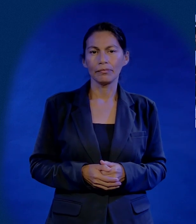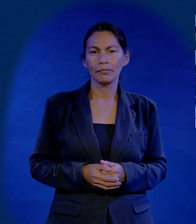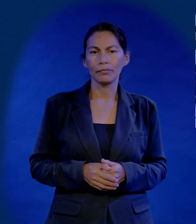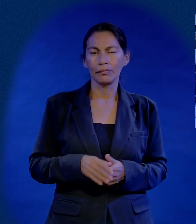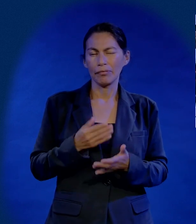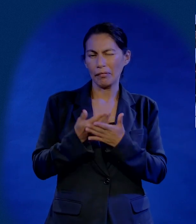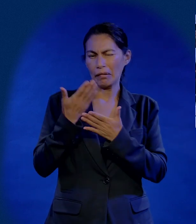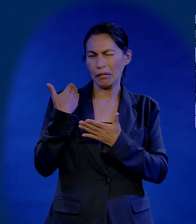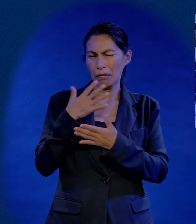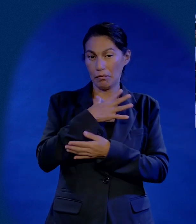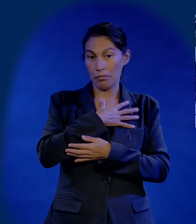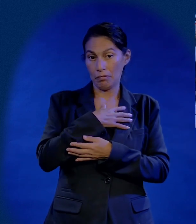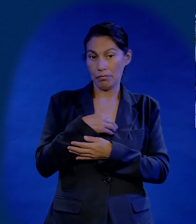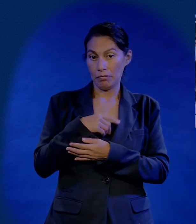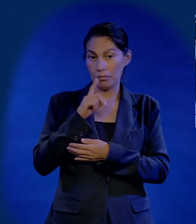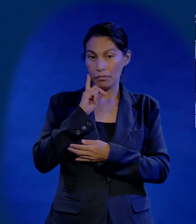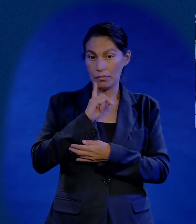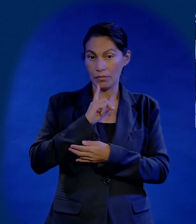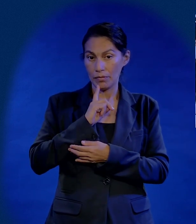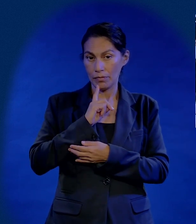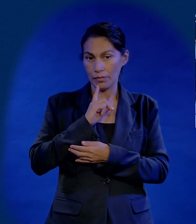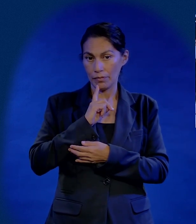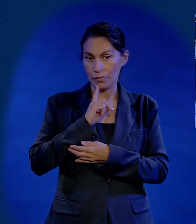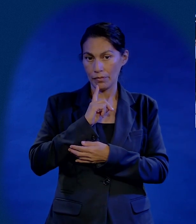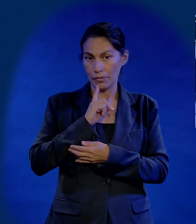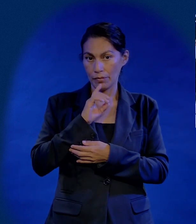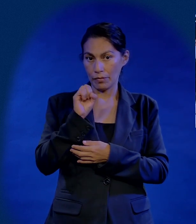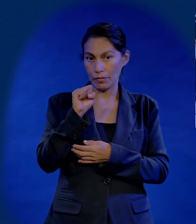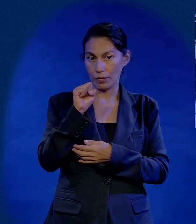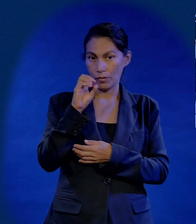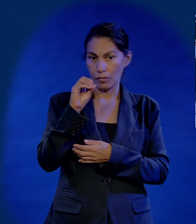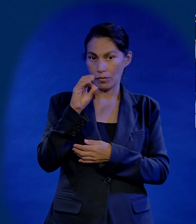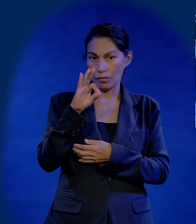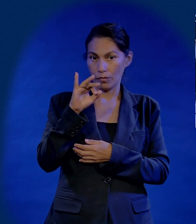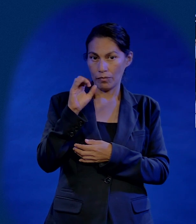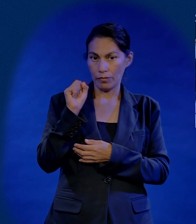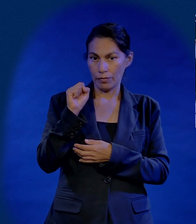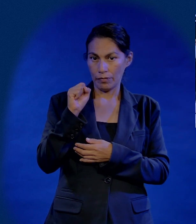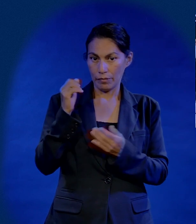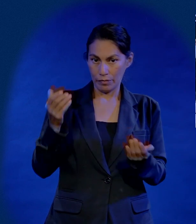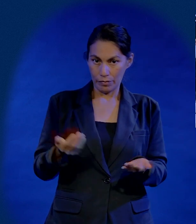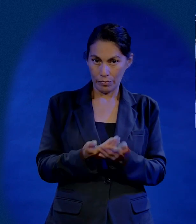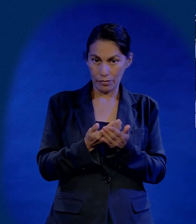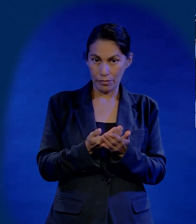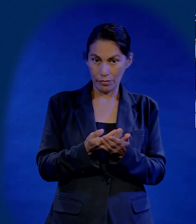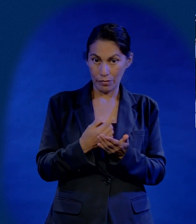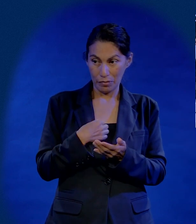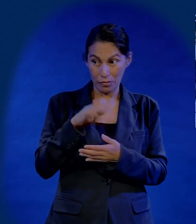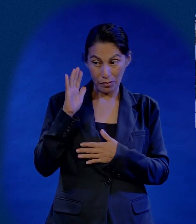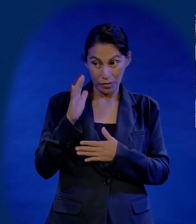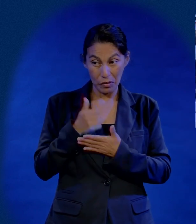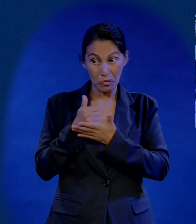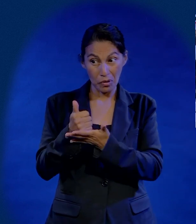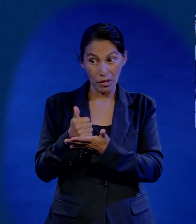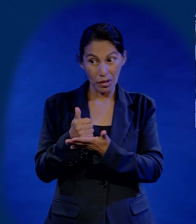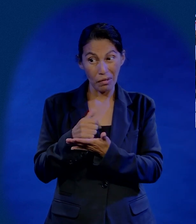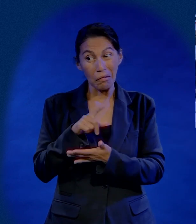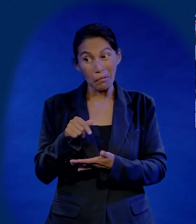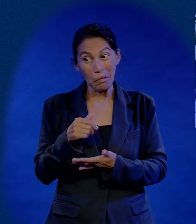Yo recuerdo mucho cuando nació Sofía. ¿Se acuerdan que le prometí a mi esposa que yo le iba a ayudar y